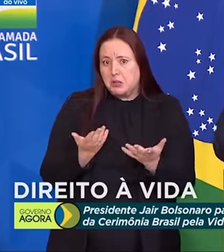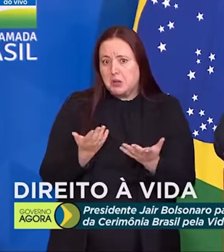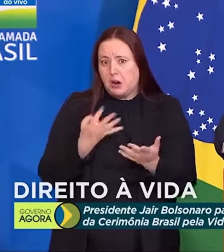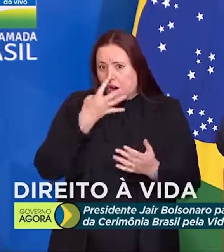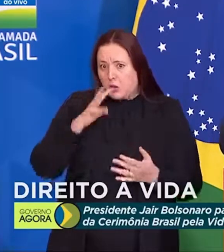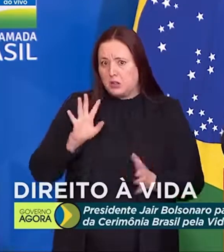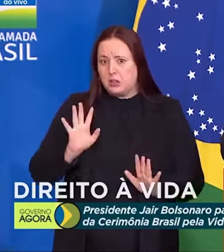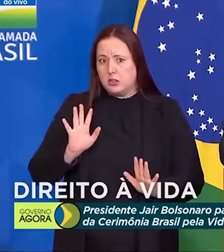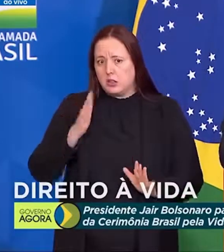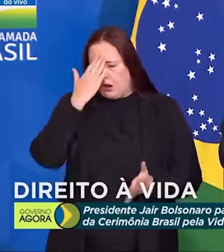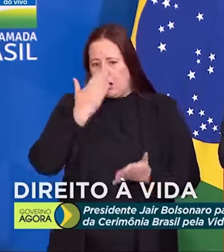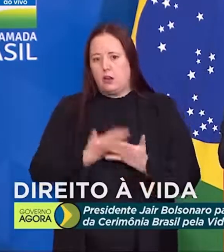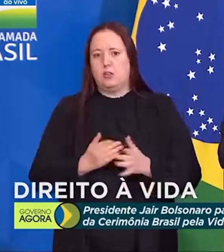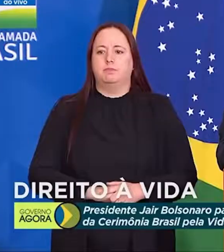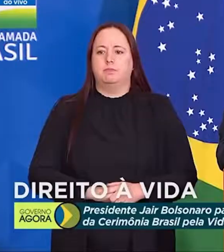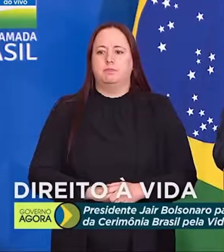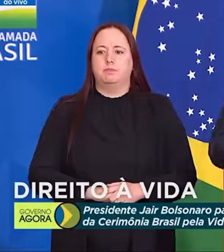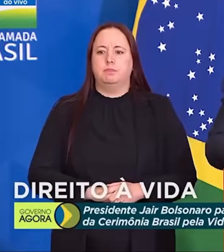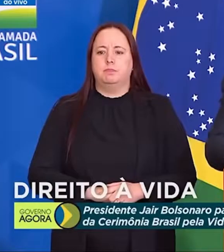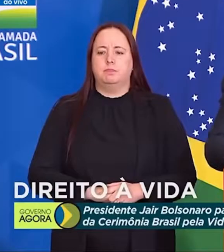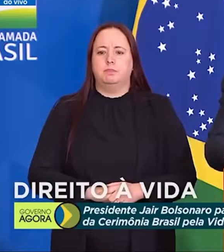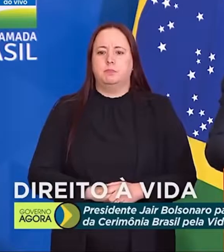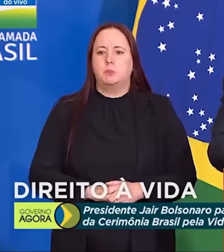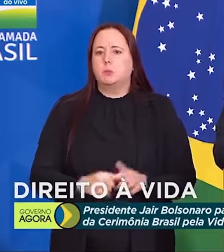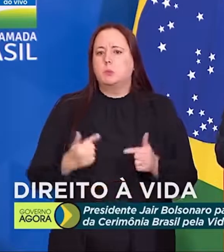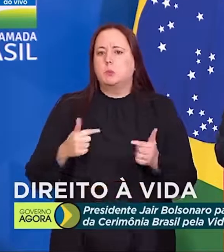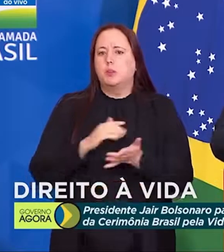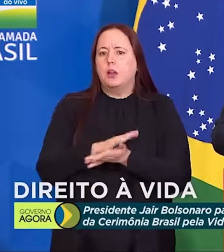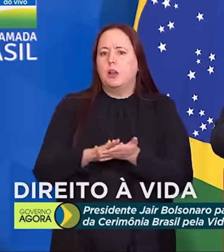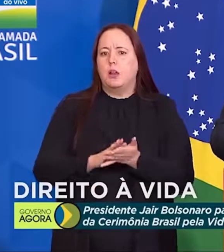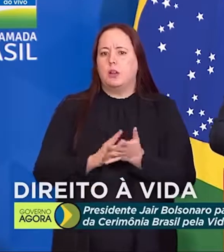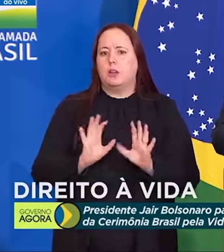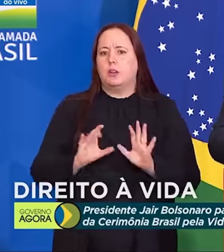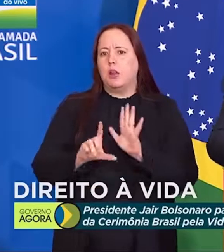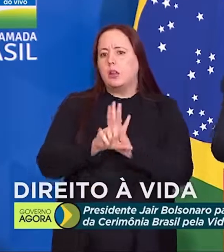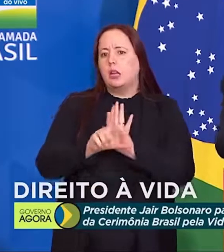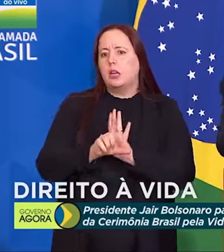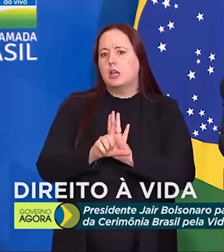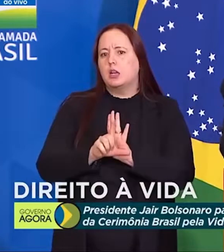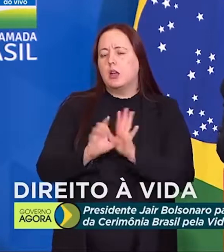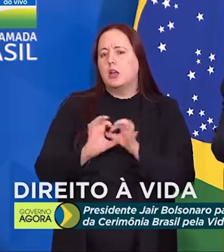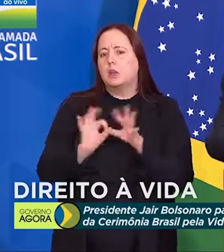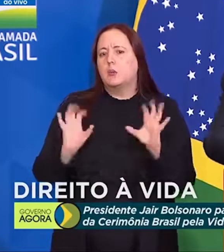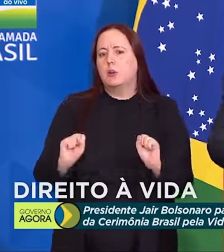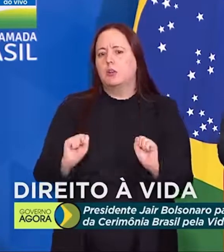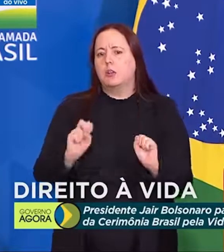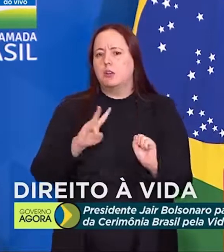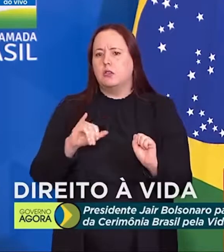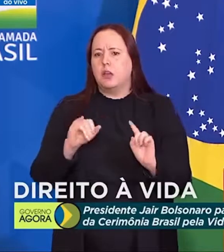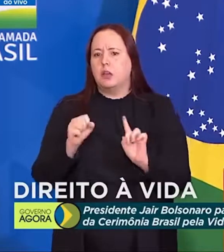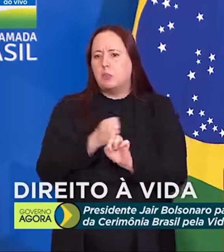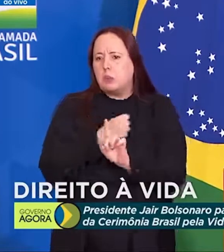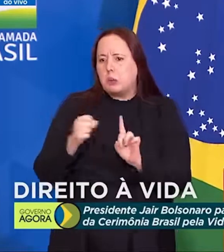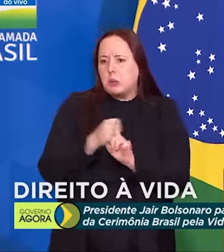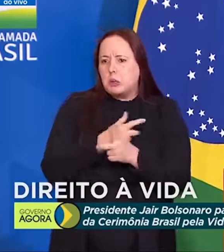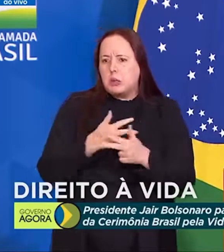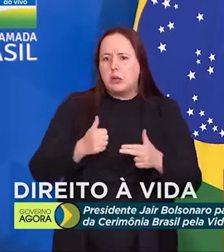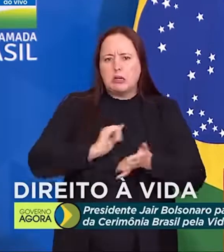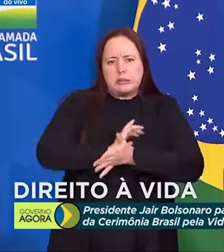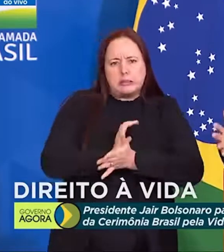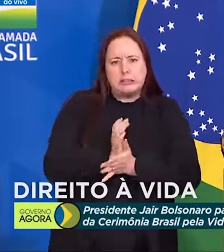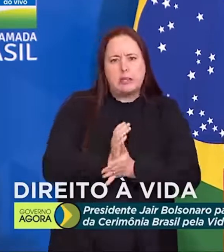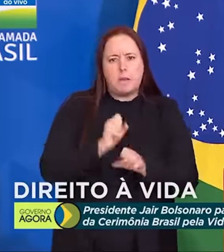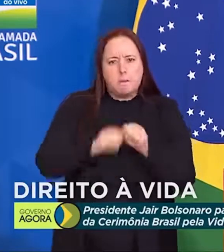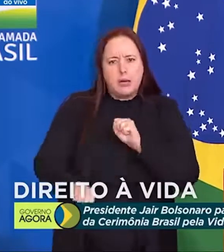Acredito que não. Não existe nada aqui na lei que fale, se você espancar um marciano, maltratar ou